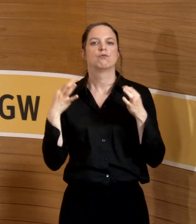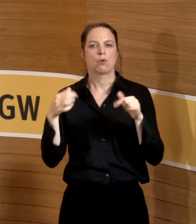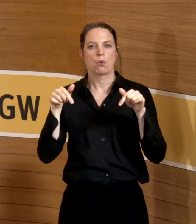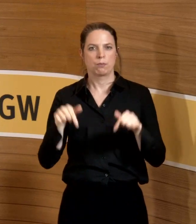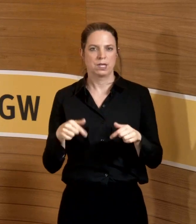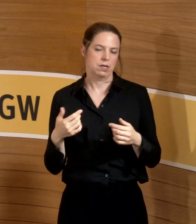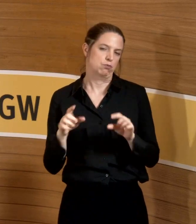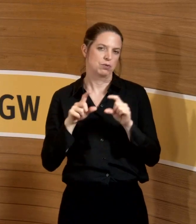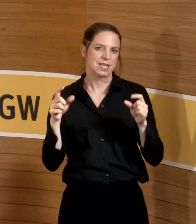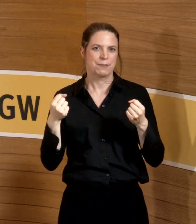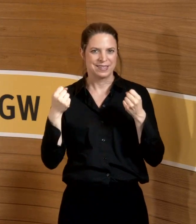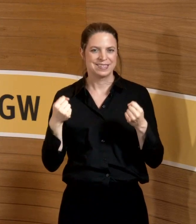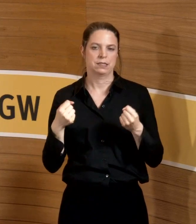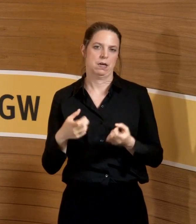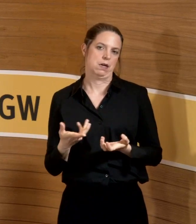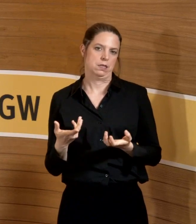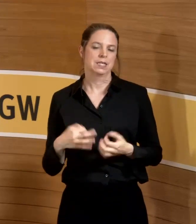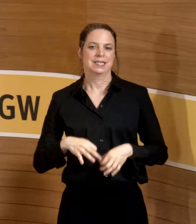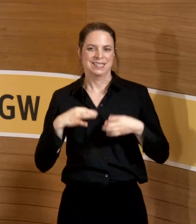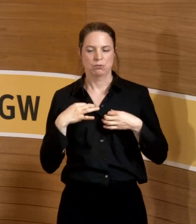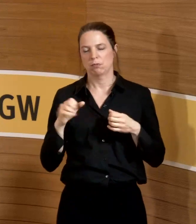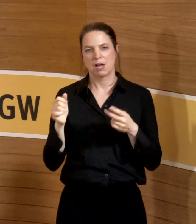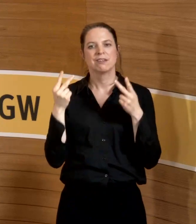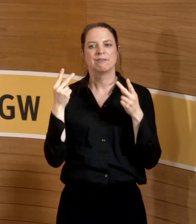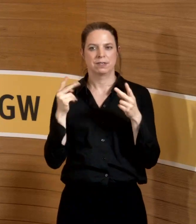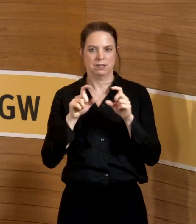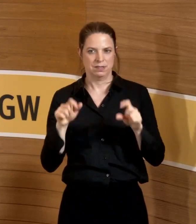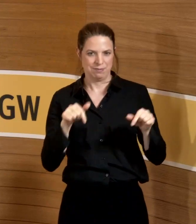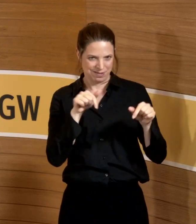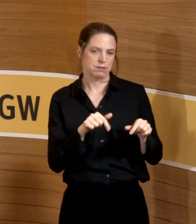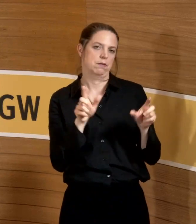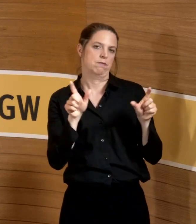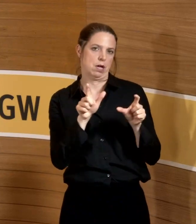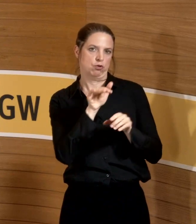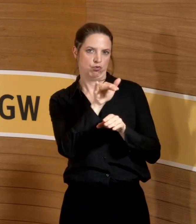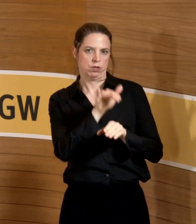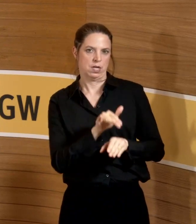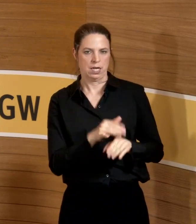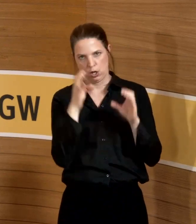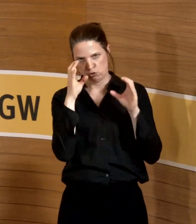Sicherheit und Gesundheit halt im Zentrum stehen. Die Webseite ist einfach zu merken.